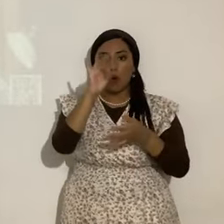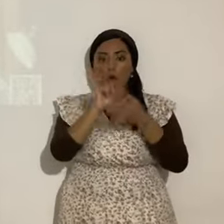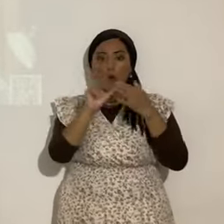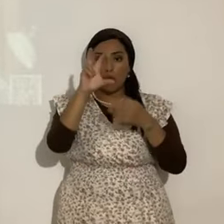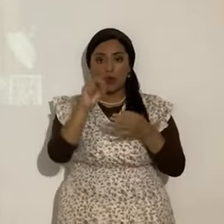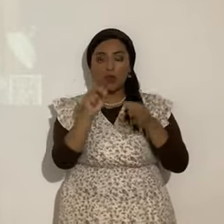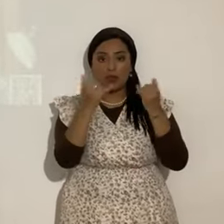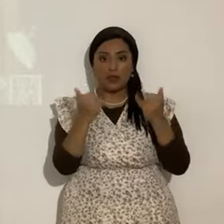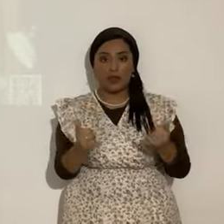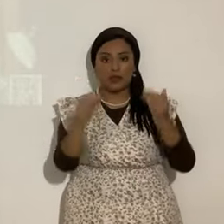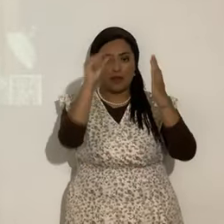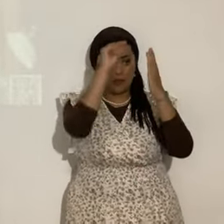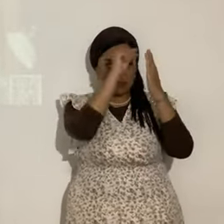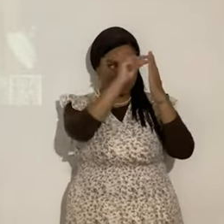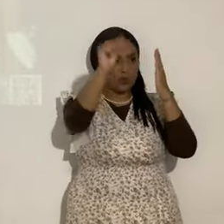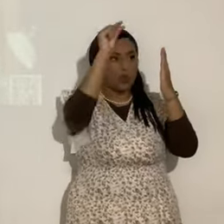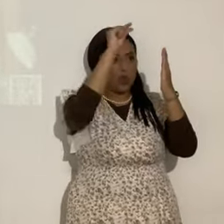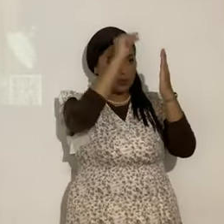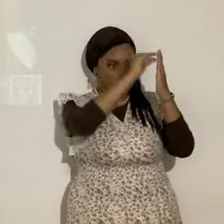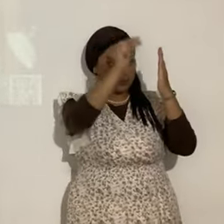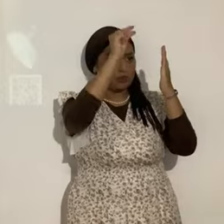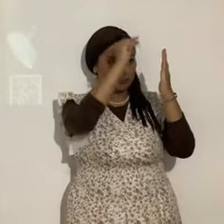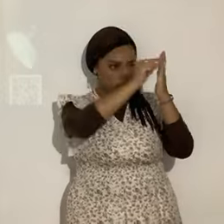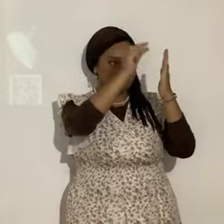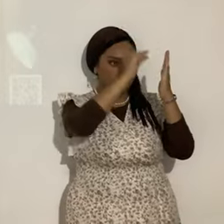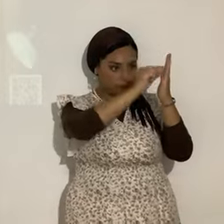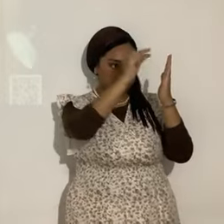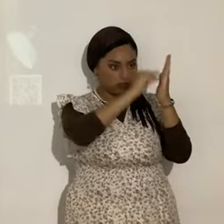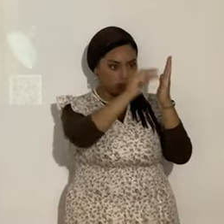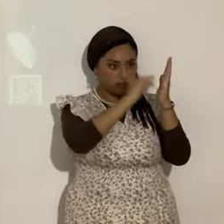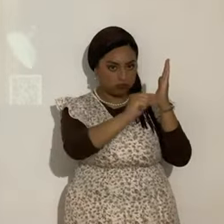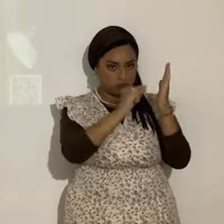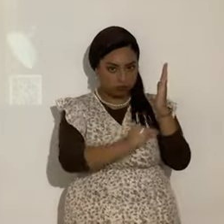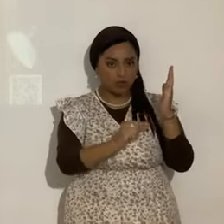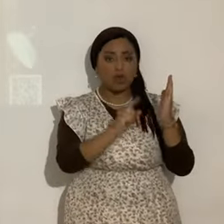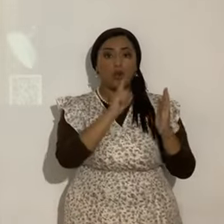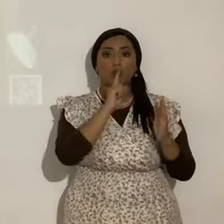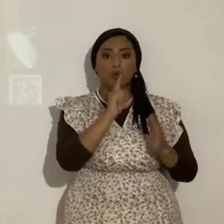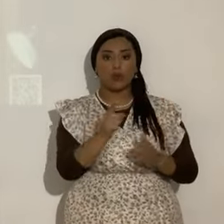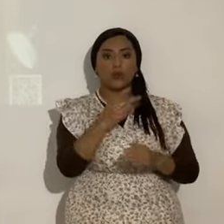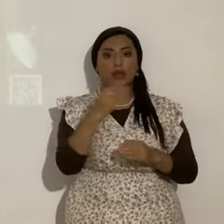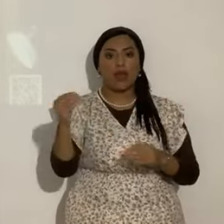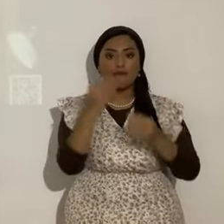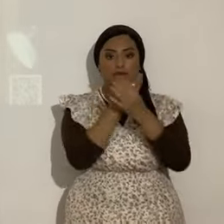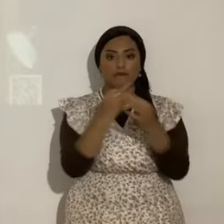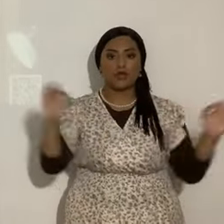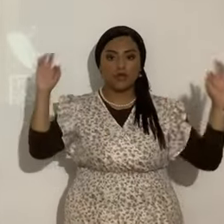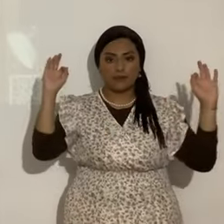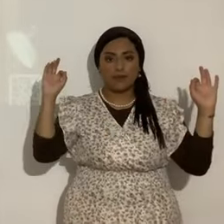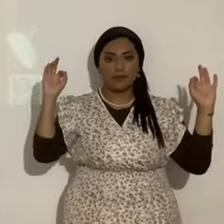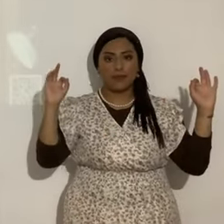por verso. Verso por verso. Verdad y libertad. Juan.